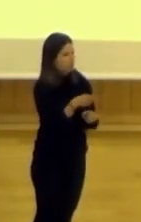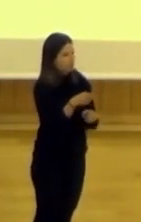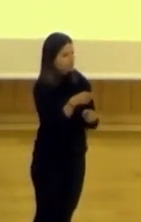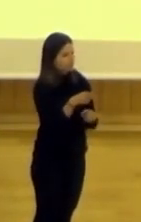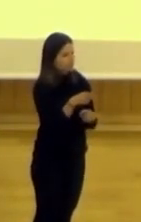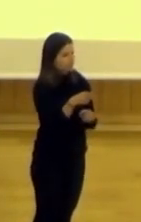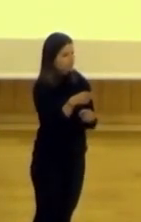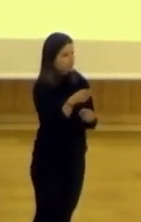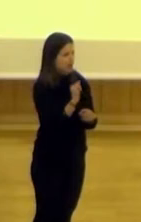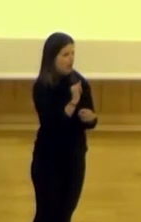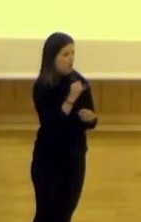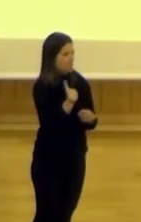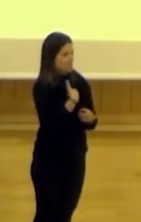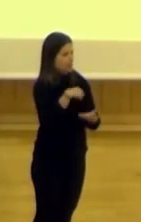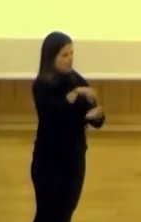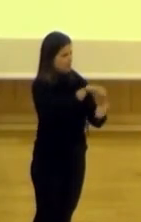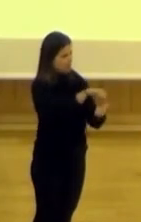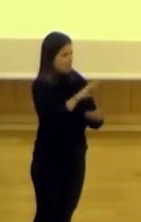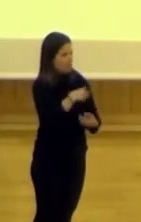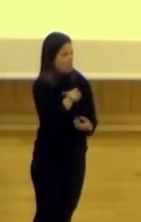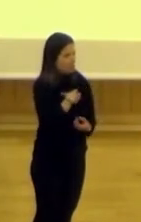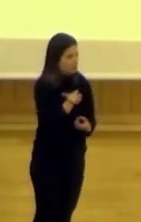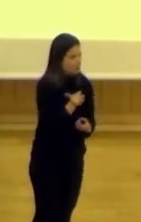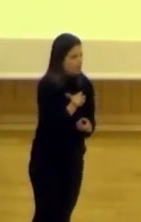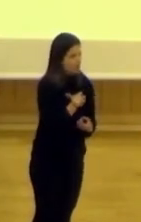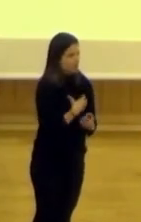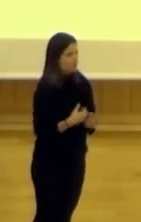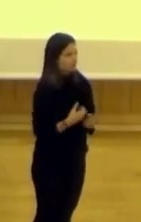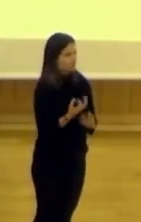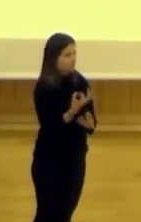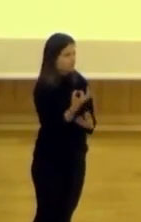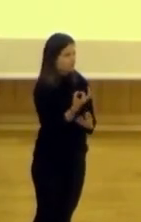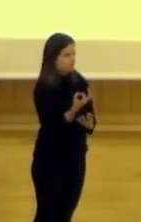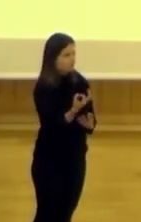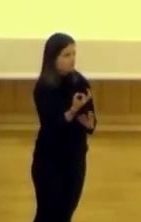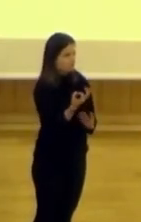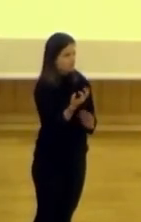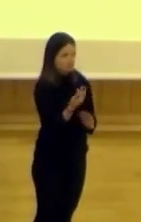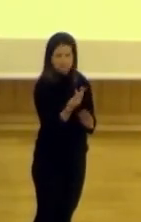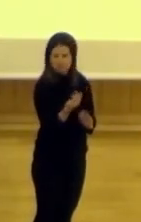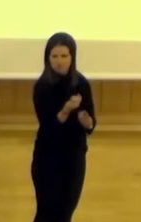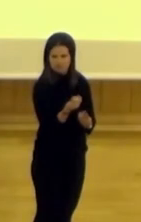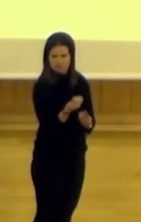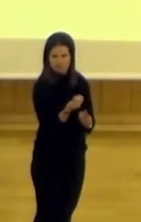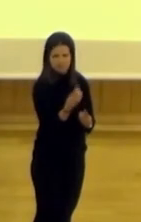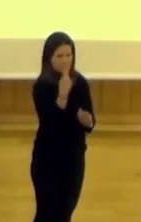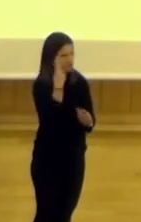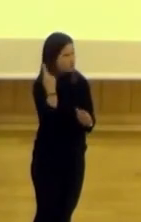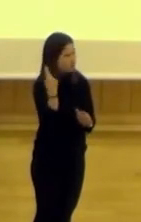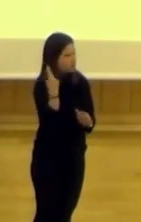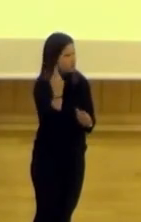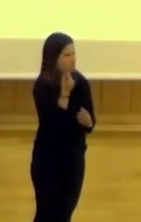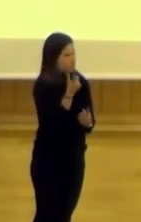tiene el ciudadano del funcionario, que es el perezoso de Zotrópolis, quien tenga hijos, nietos, verá que es un poco